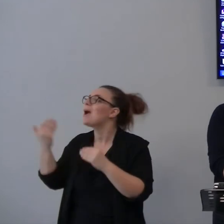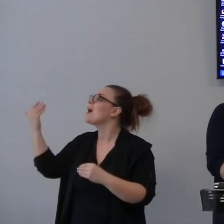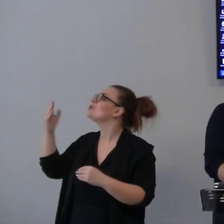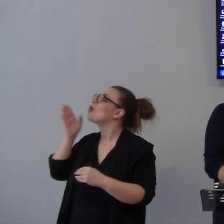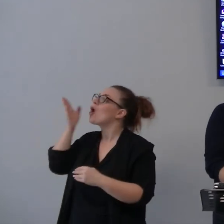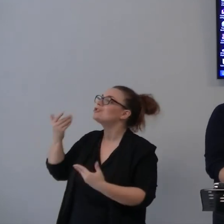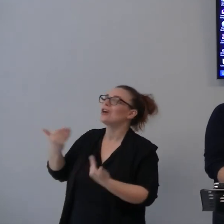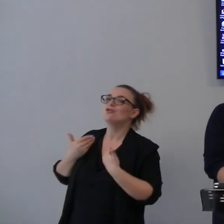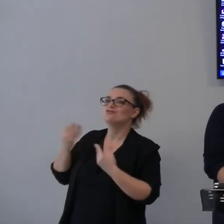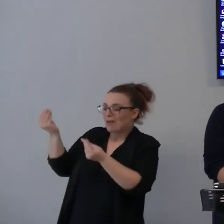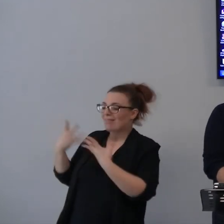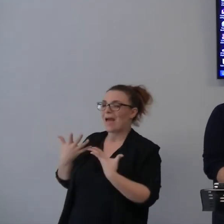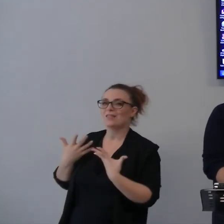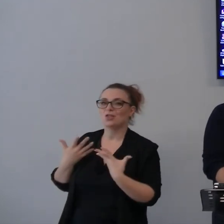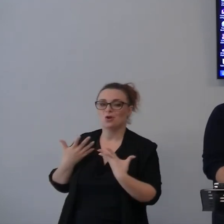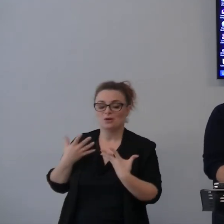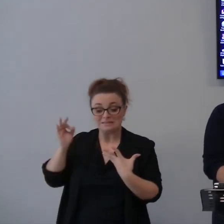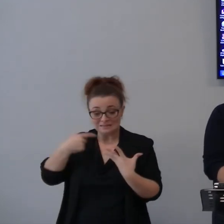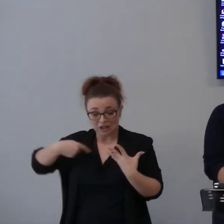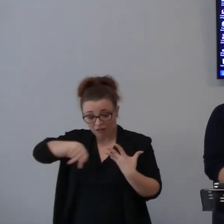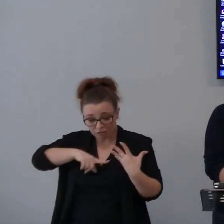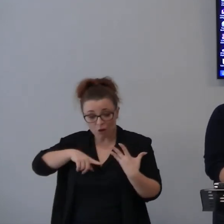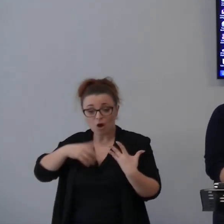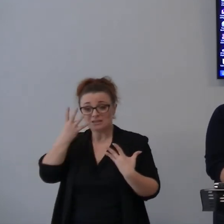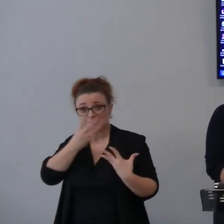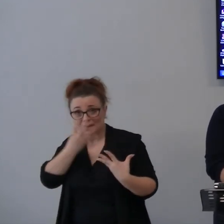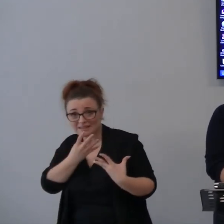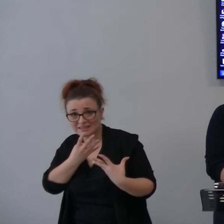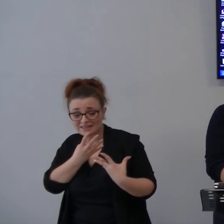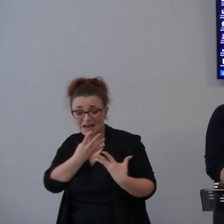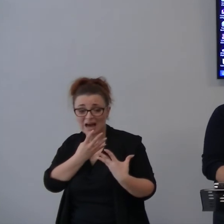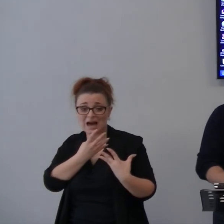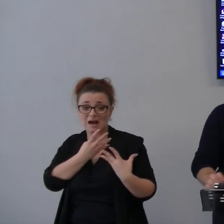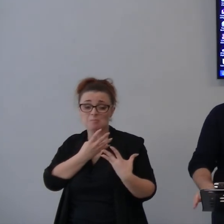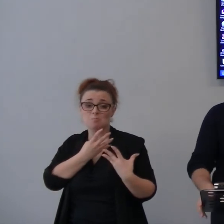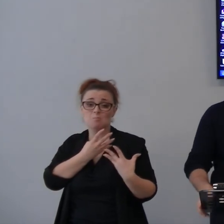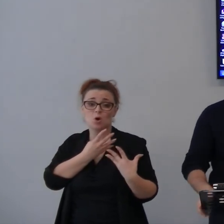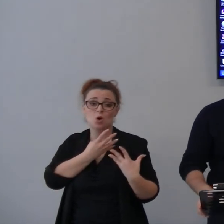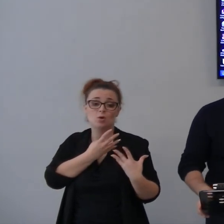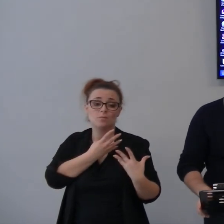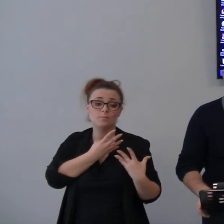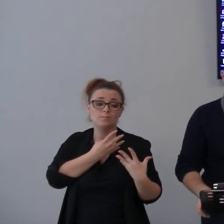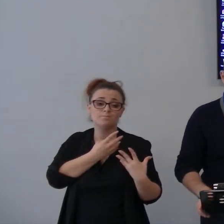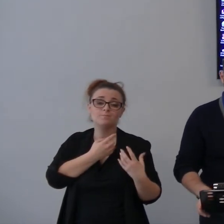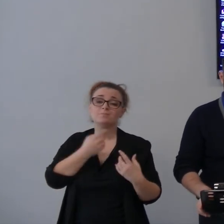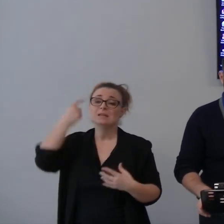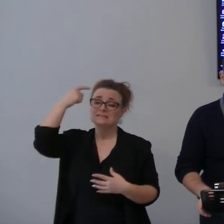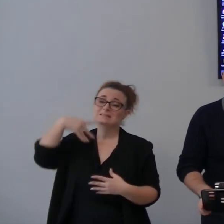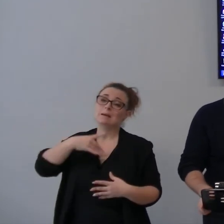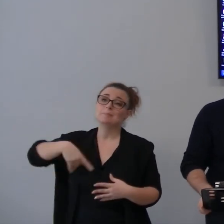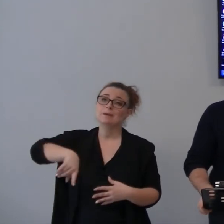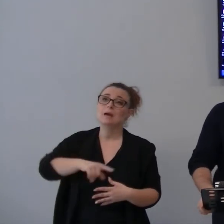Quando sbagliamo su queste cose che Tu ci hai insegnato, provochiamo la Tua ira.